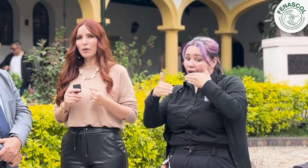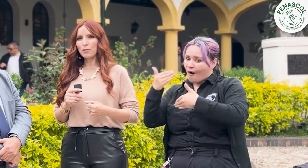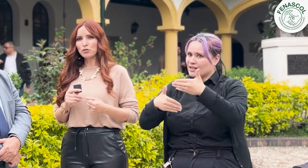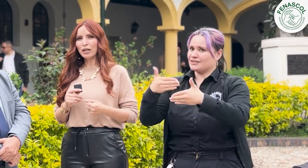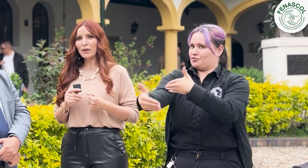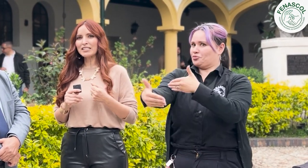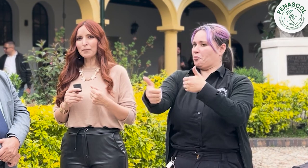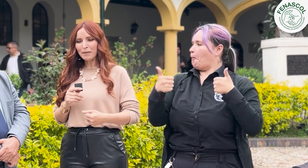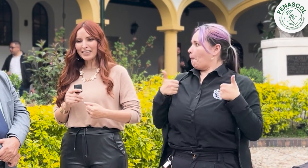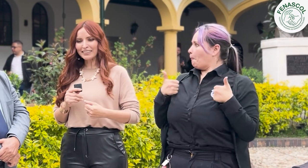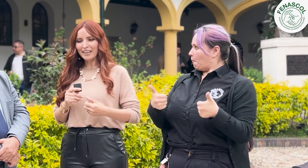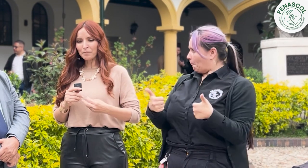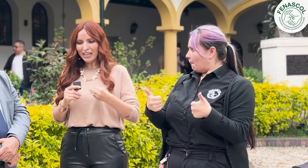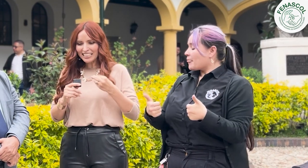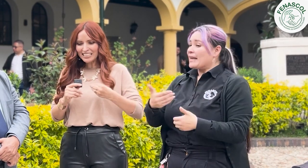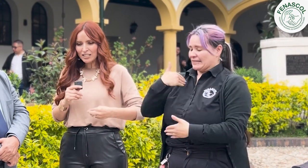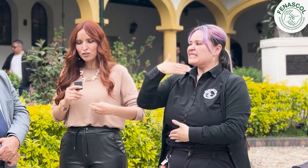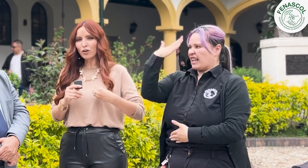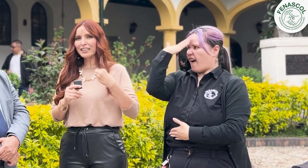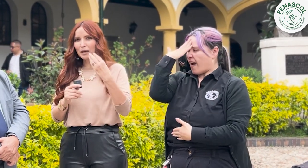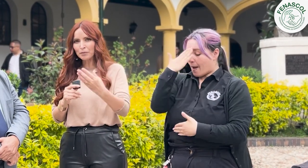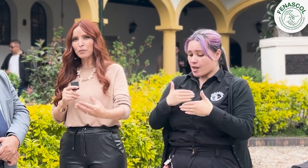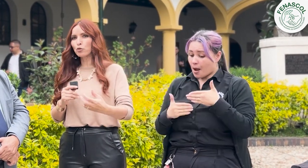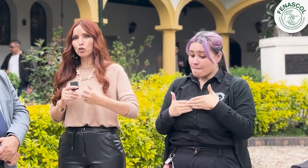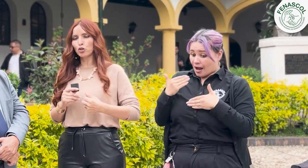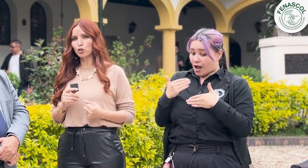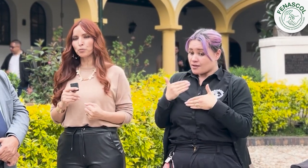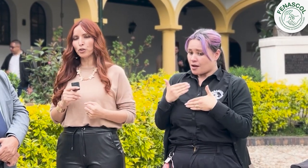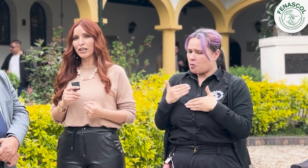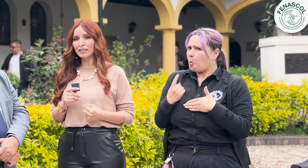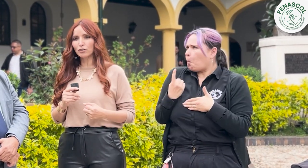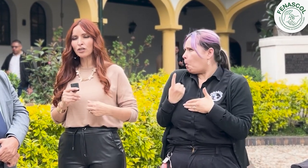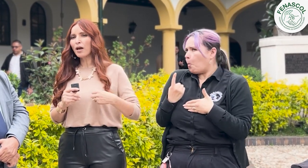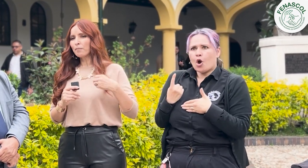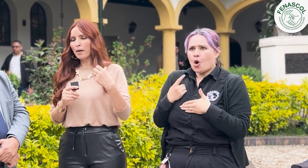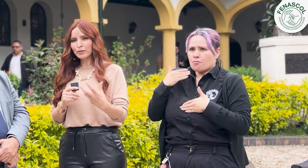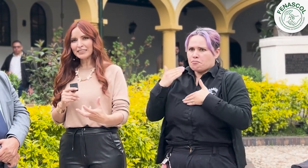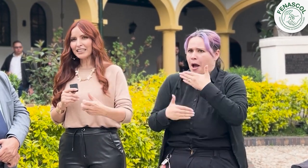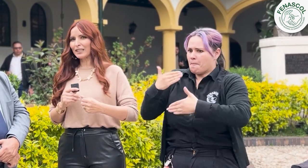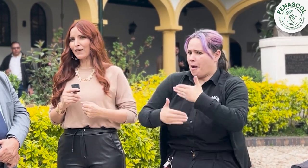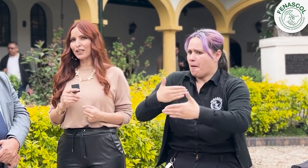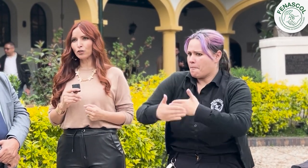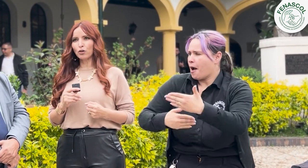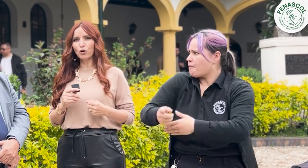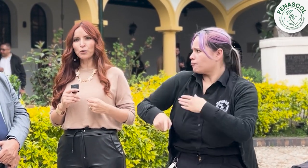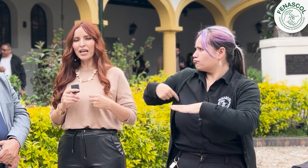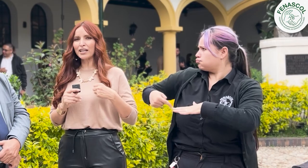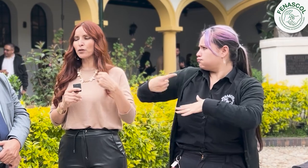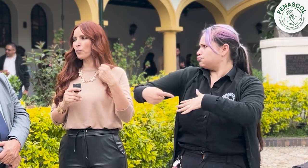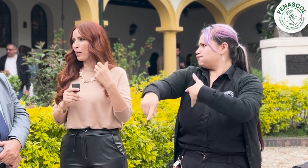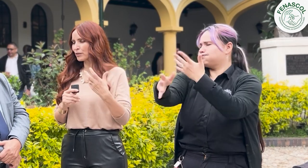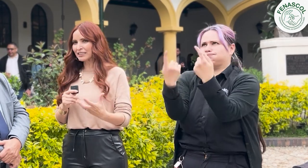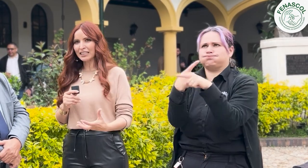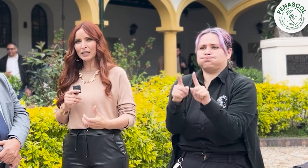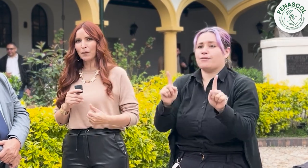que va a ser parte del inicio de también muchos otros proyectos. Vamos a estar trabajando con gobierno, vamos a estar trabajando